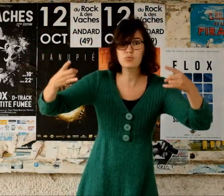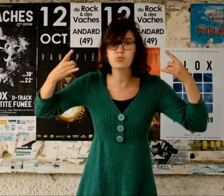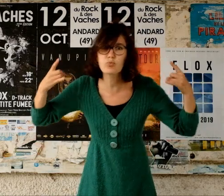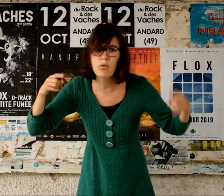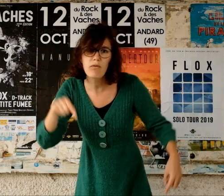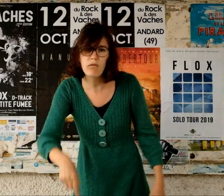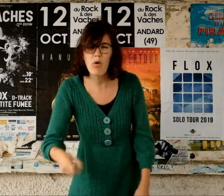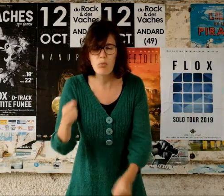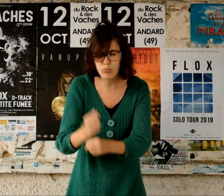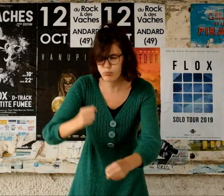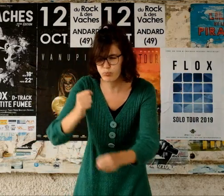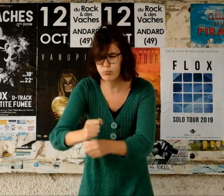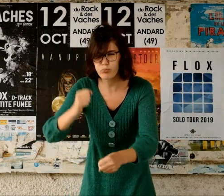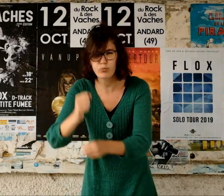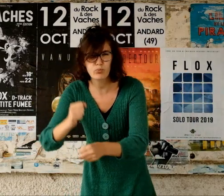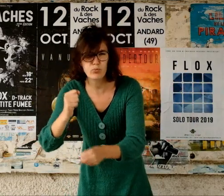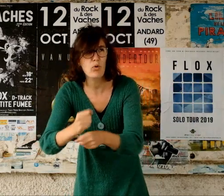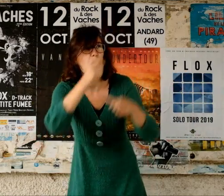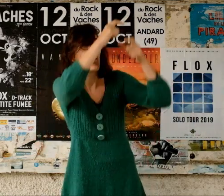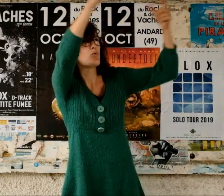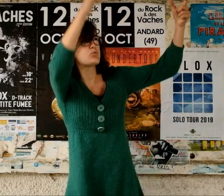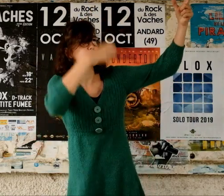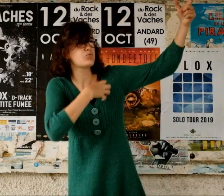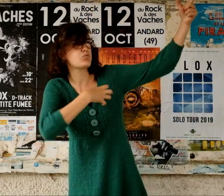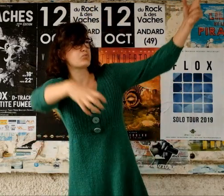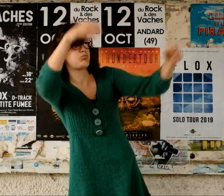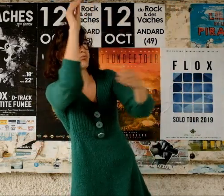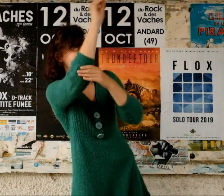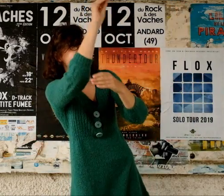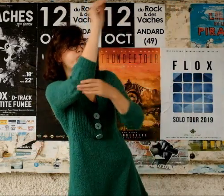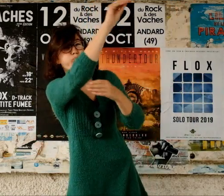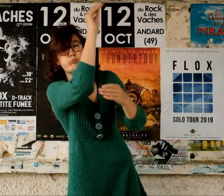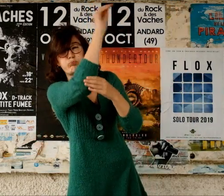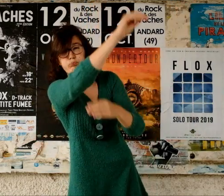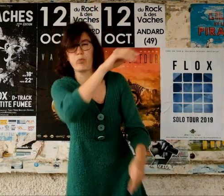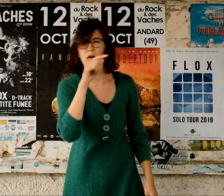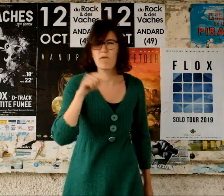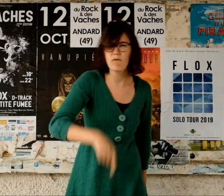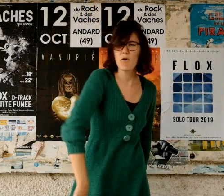Faut rentrer dans les farandoles De ceux qui font le blé